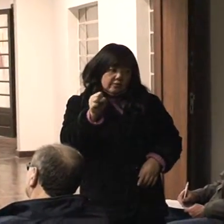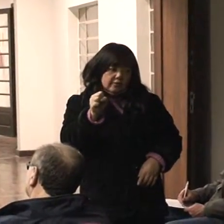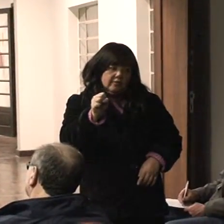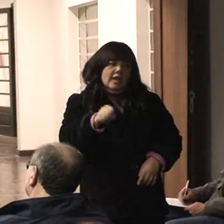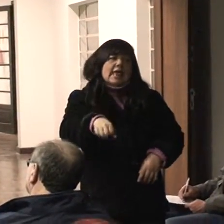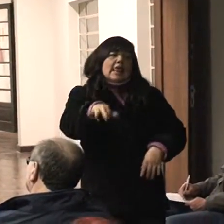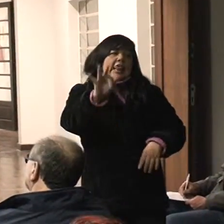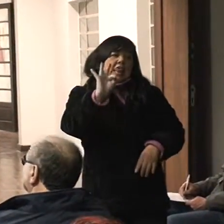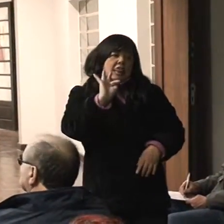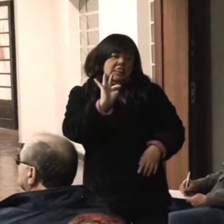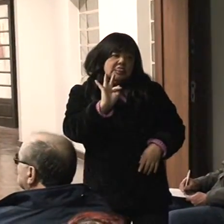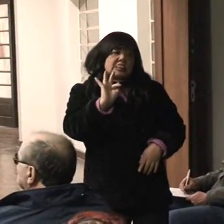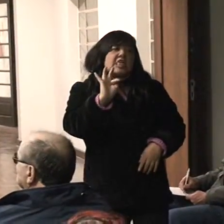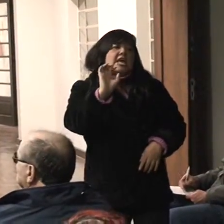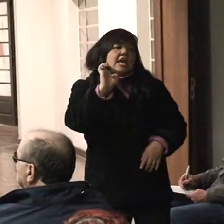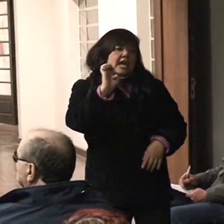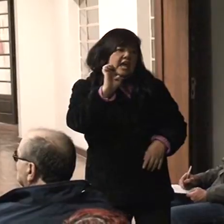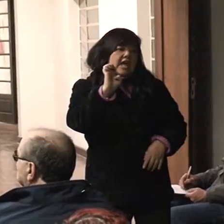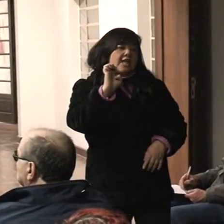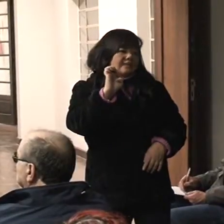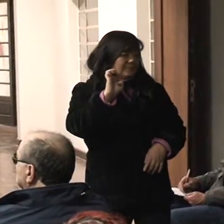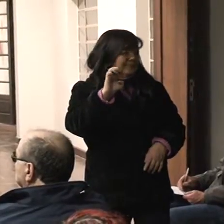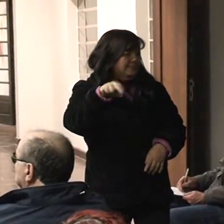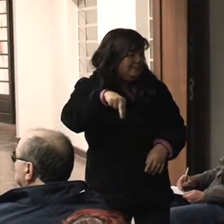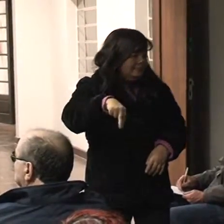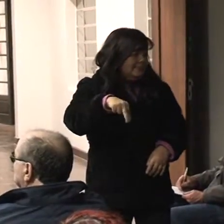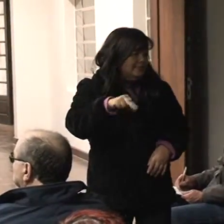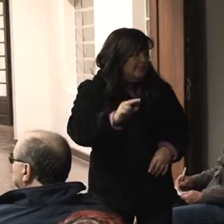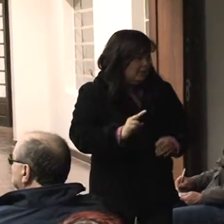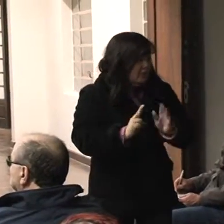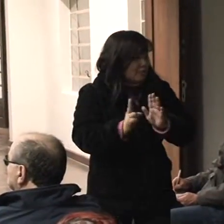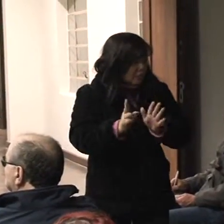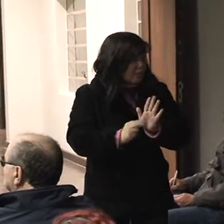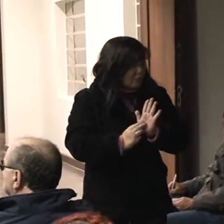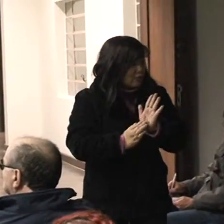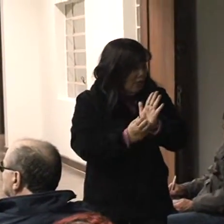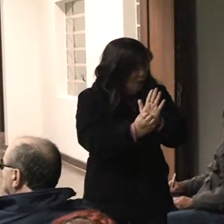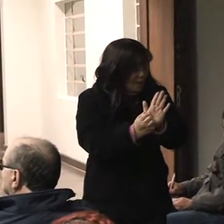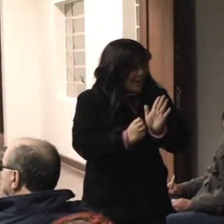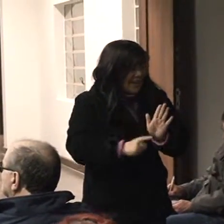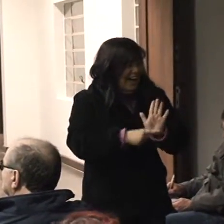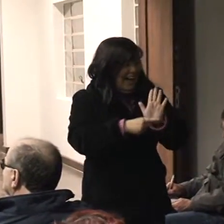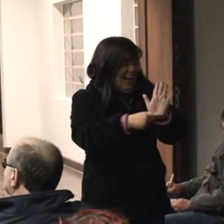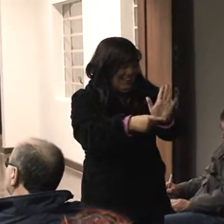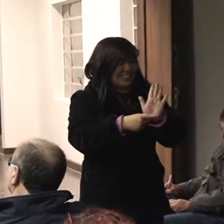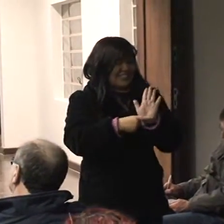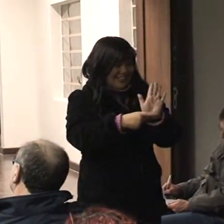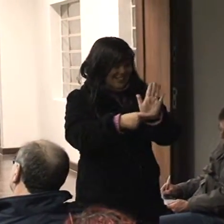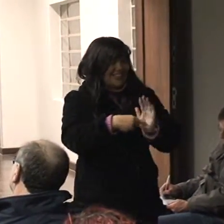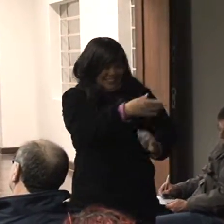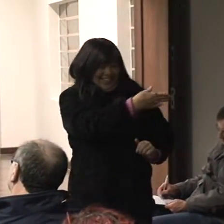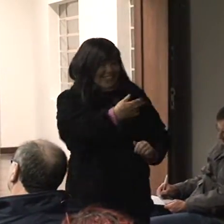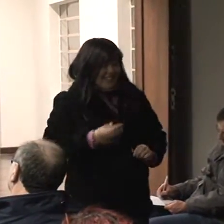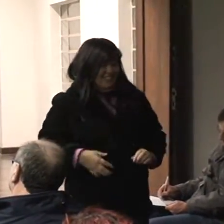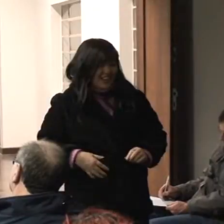genérico. Ainda não existe nada de concreto. Então a percebeu, nesses aspectos gerais, uma generalidade